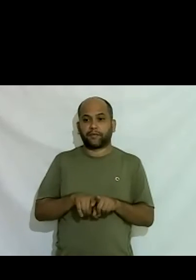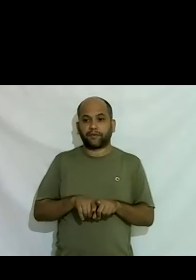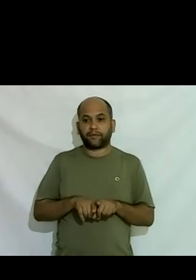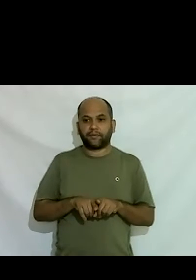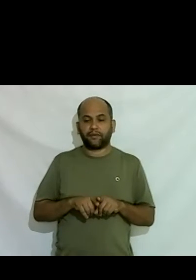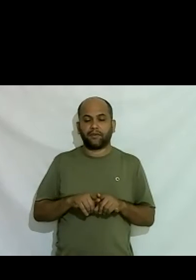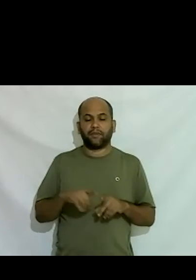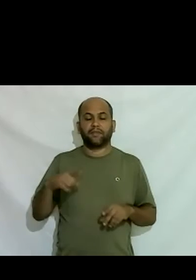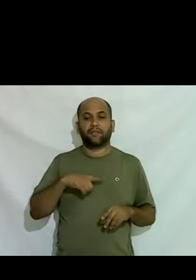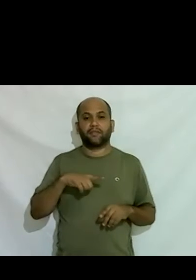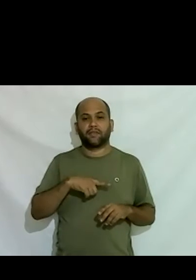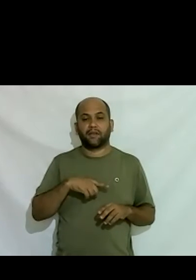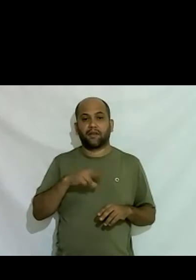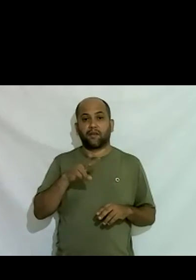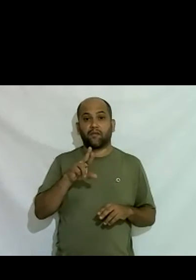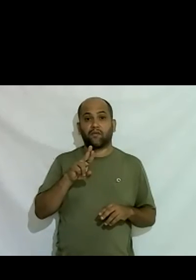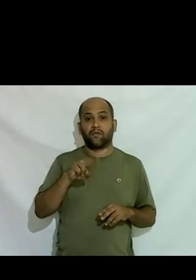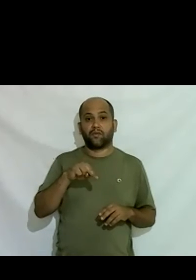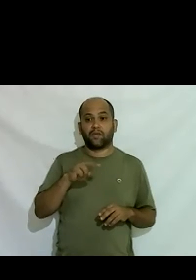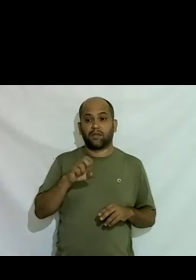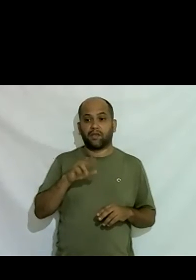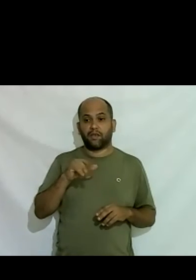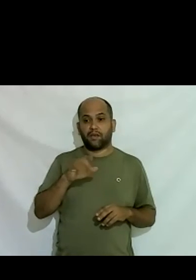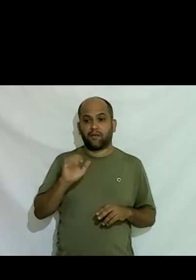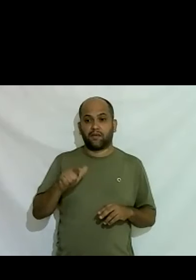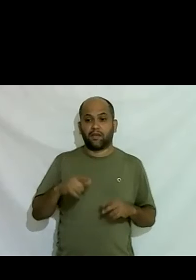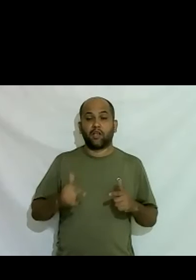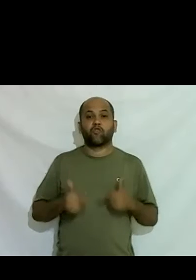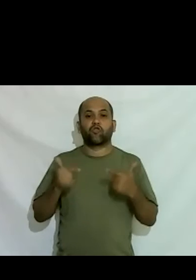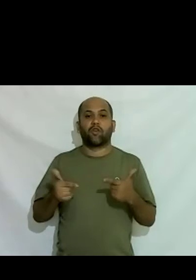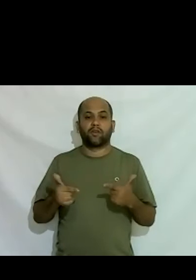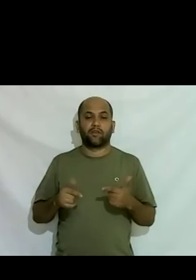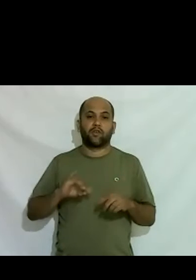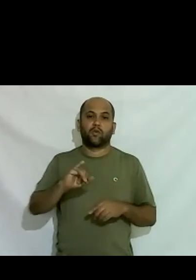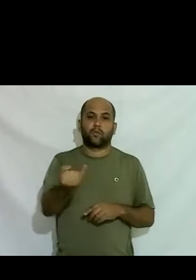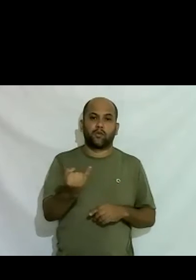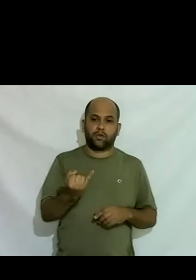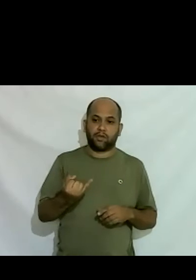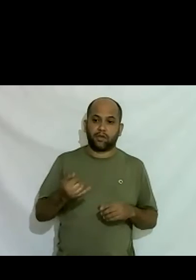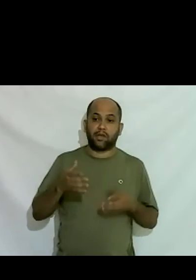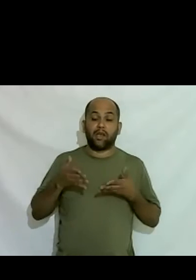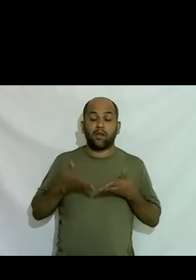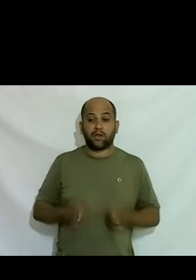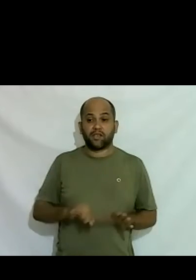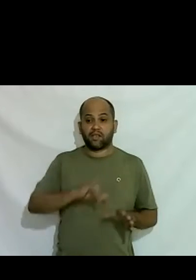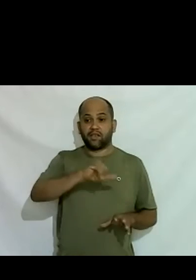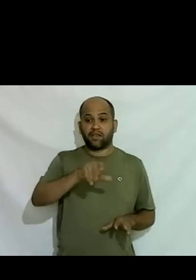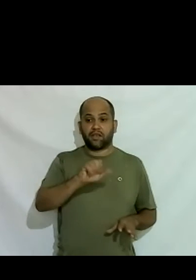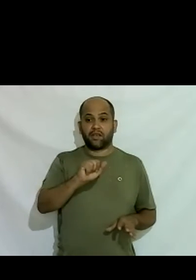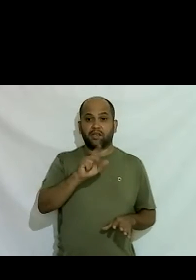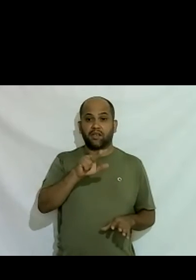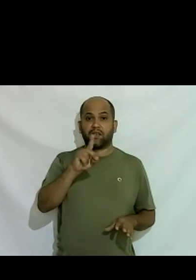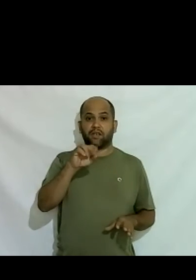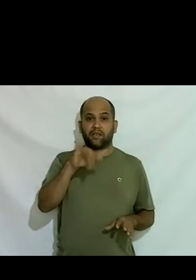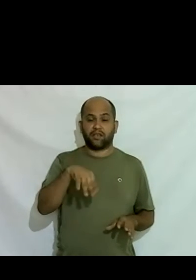vulnerabilidade é sorte e oportunidade eu nasci no Jardim Europa em São Paulo um dos bairros mais chicos de São Paulo